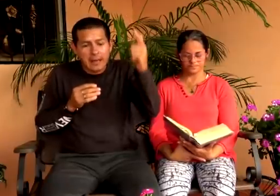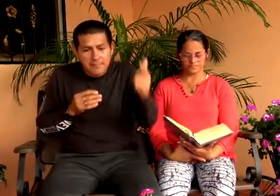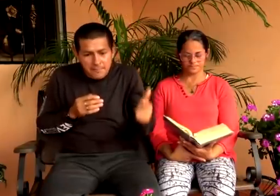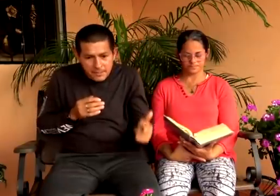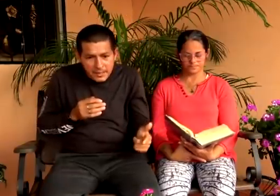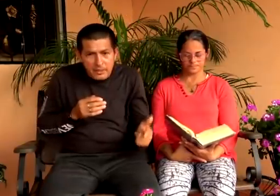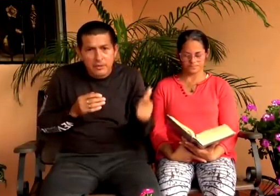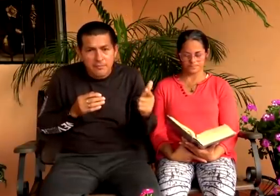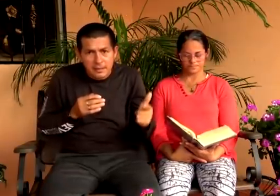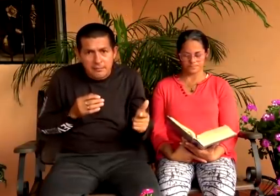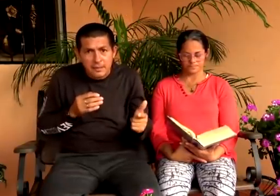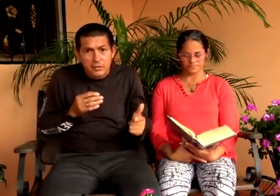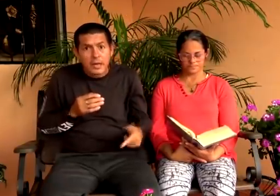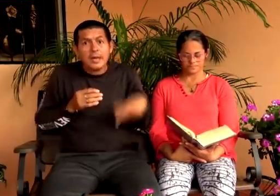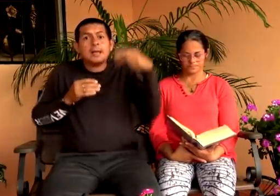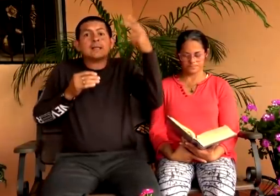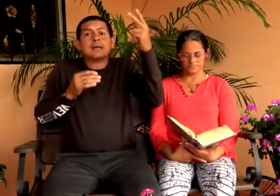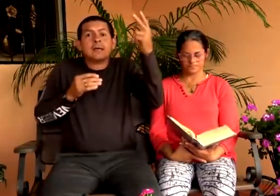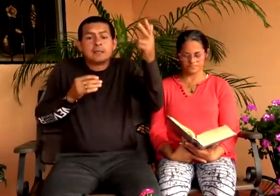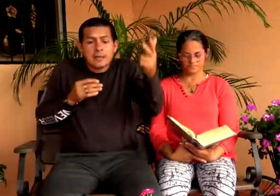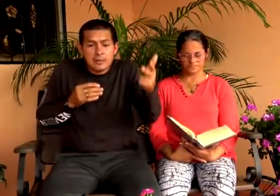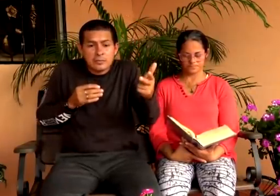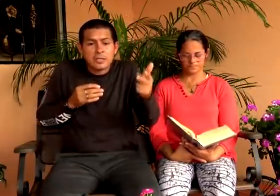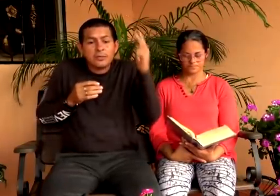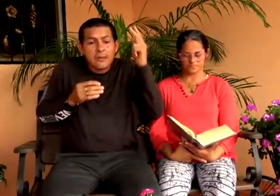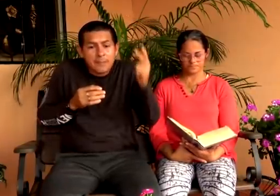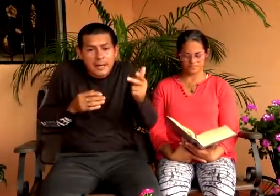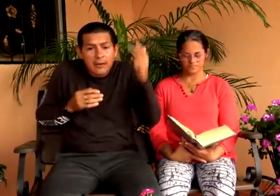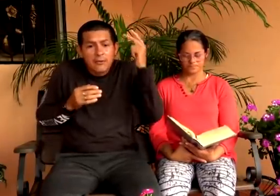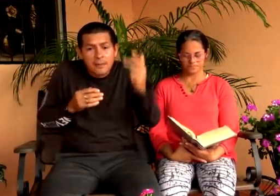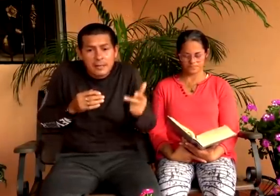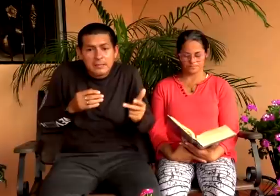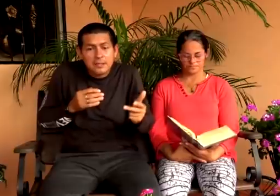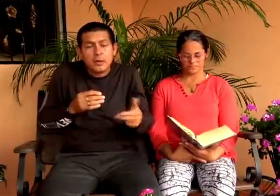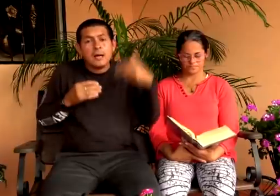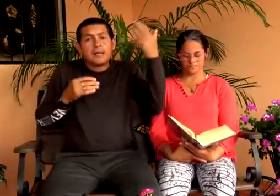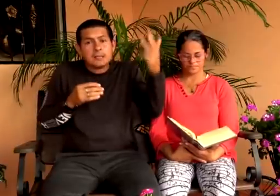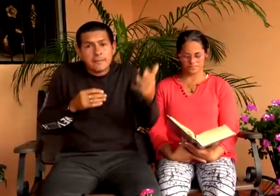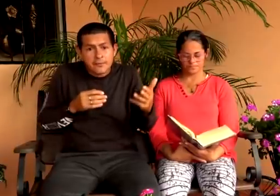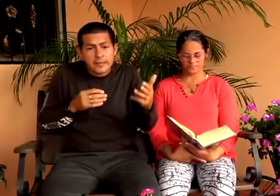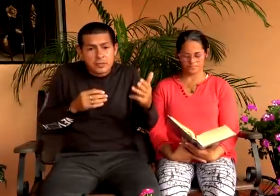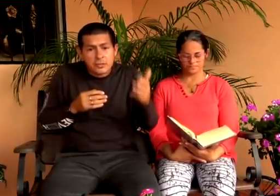está en pecado y en mal camino el que está en fornicación está en pecado y mal